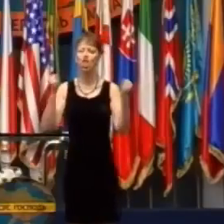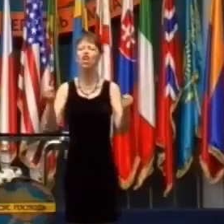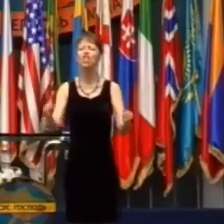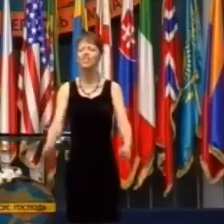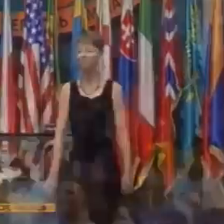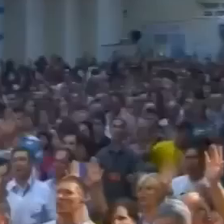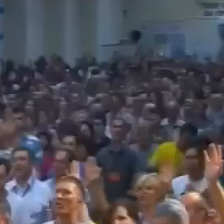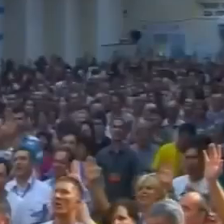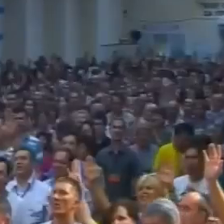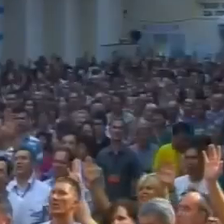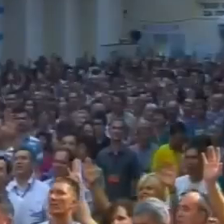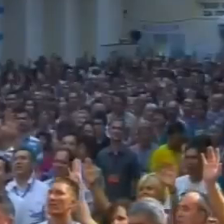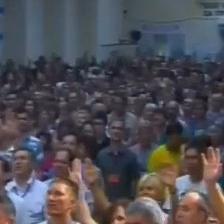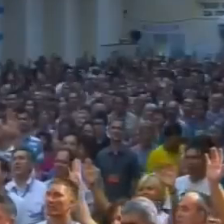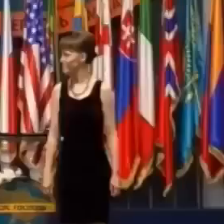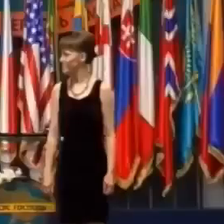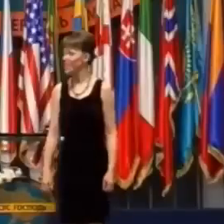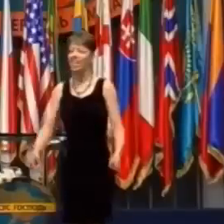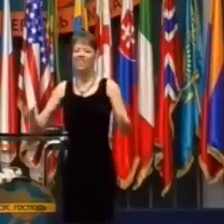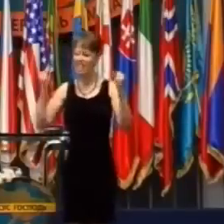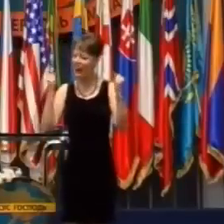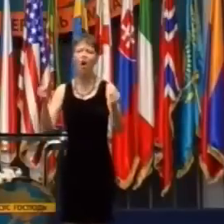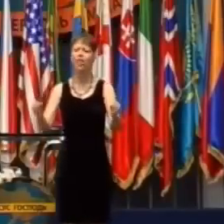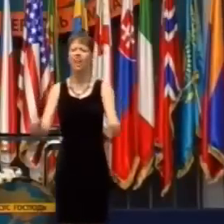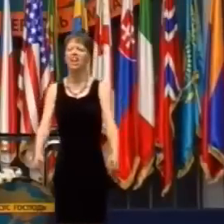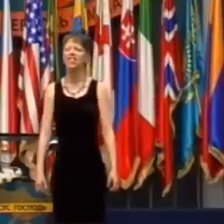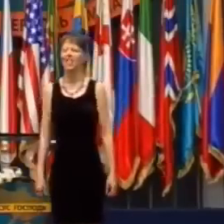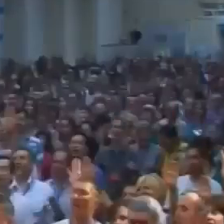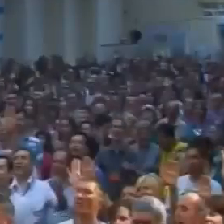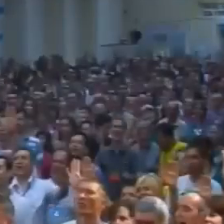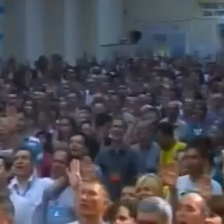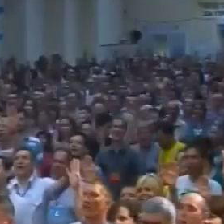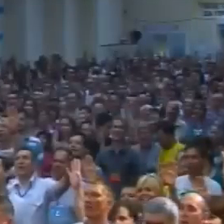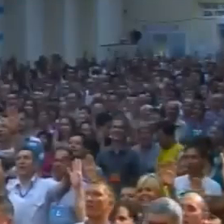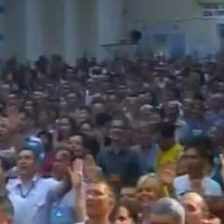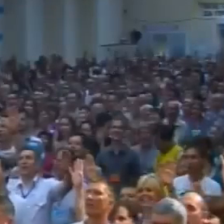život pre Ukrajinu.